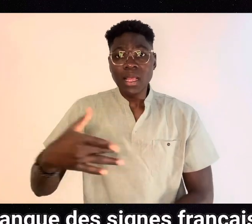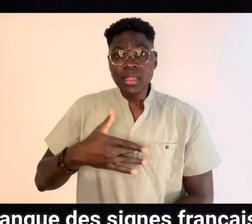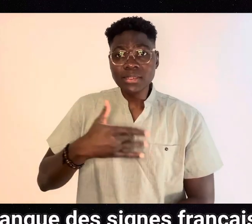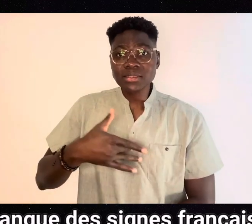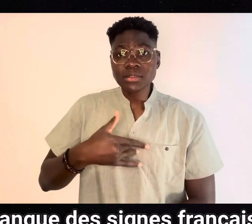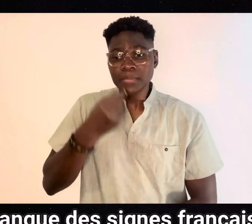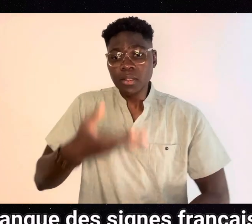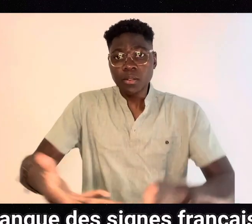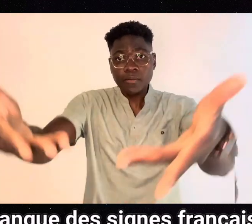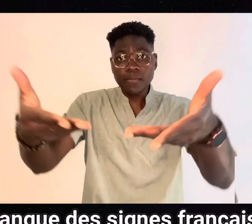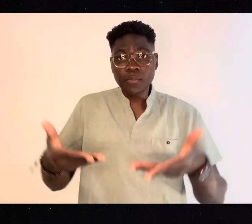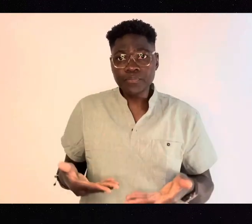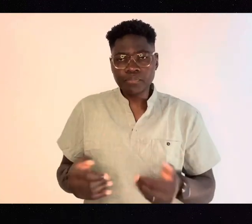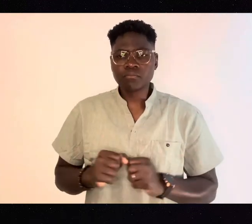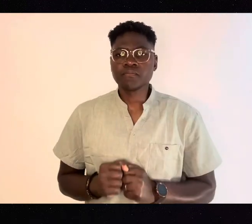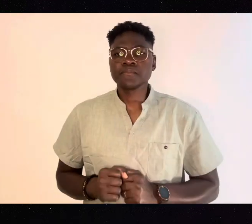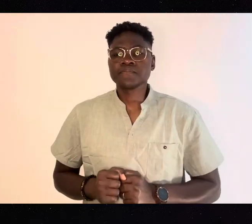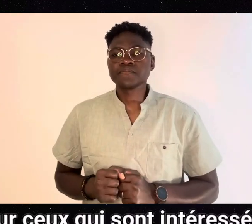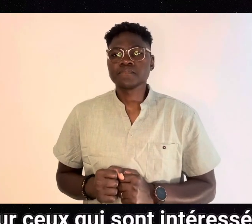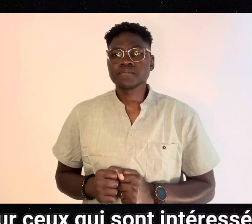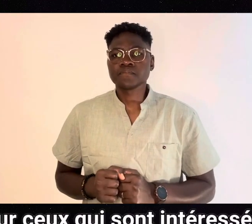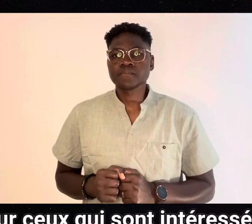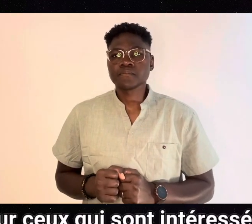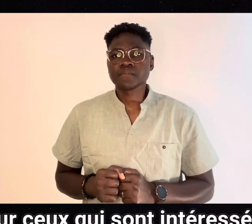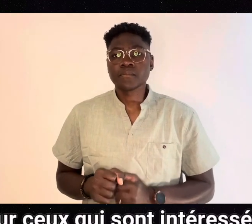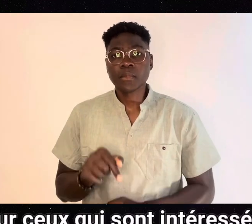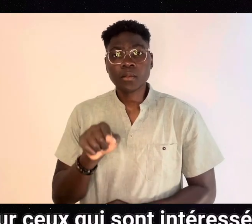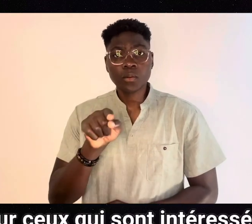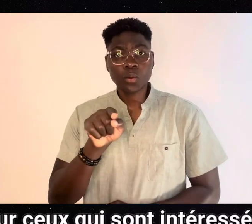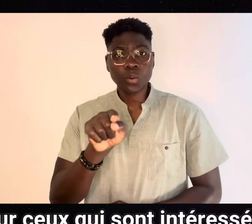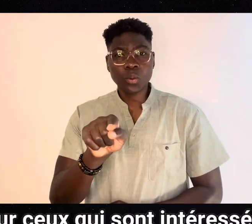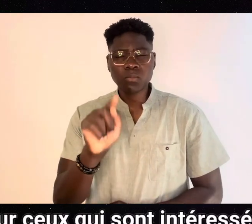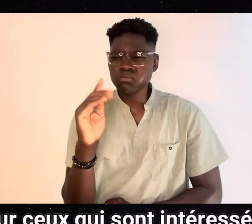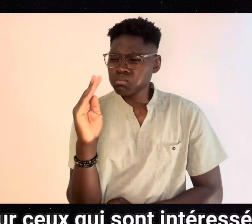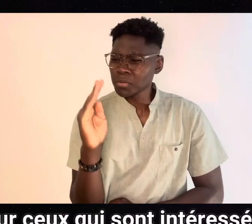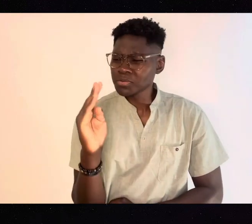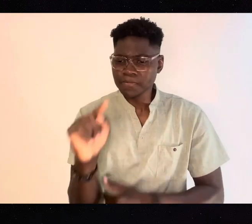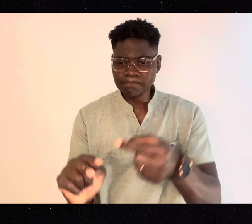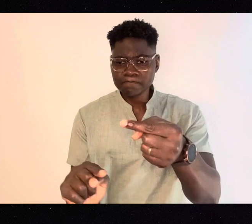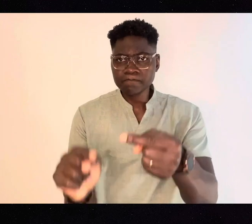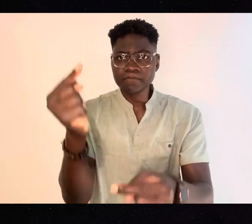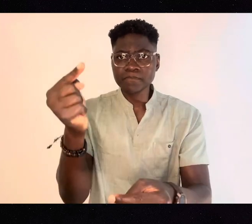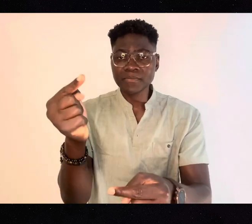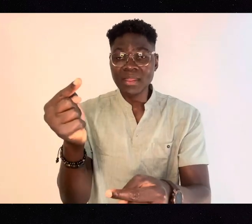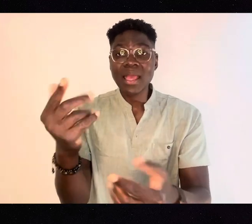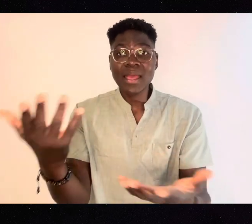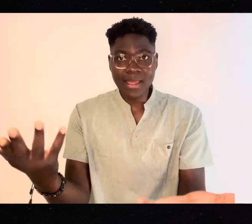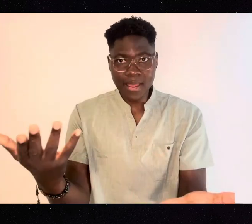française,'expertise vient de Concepts Signes. Pour ceux qui sont intéressés, vous êtes les bienvenus.